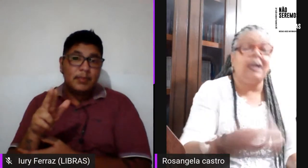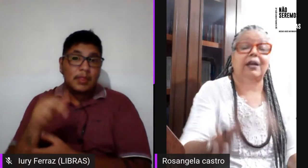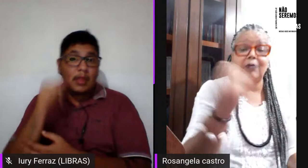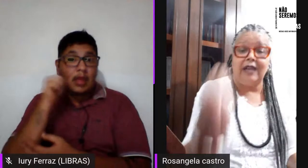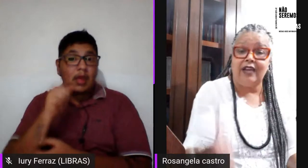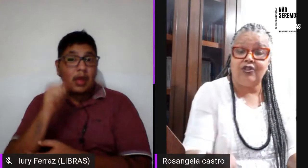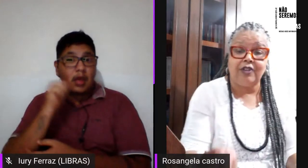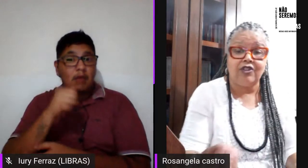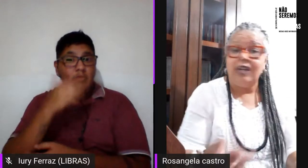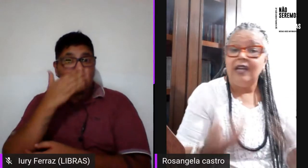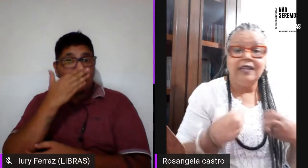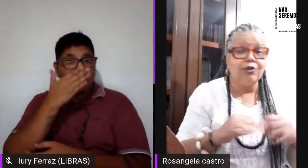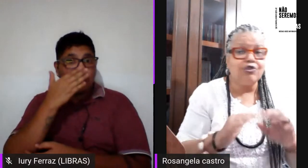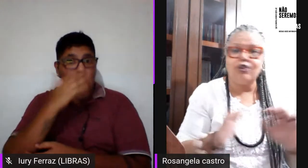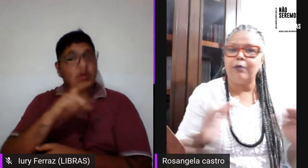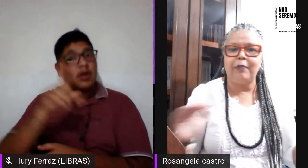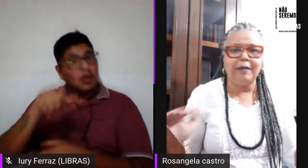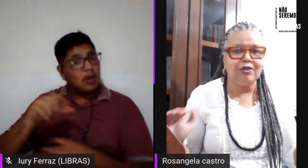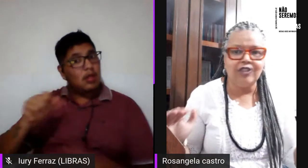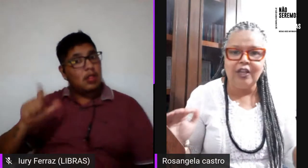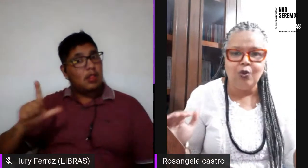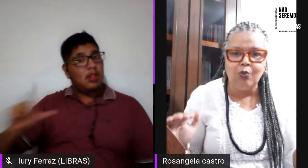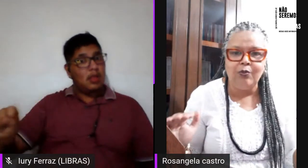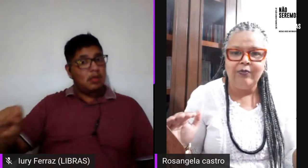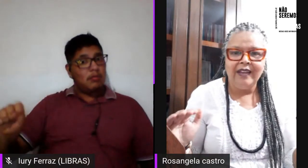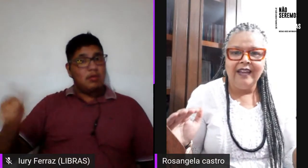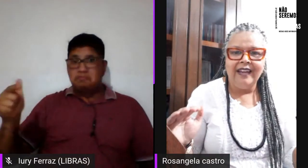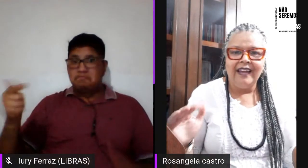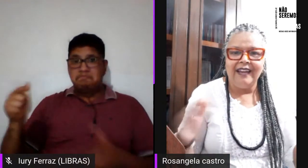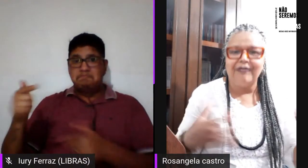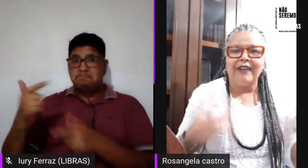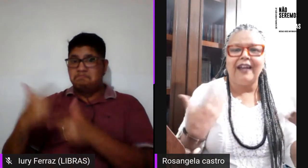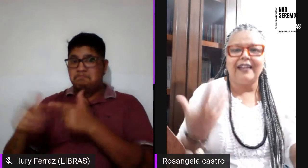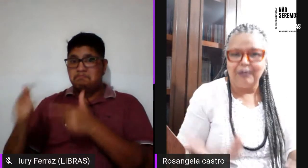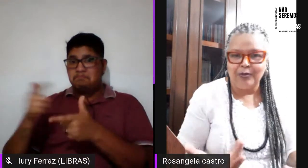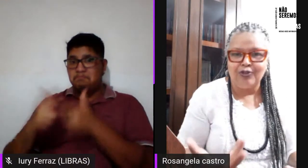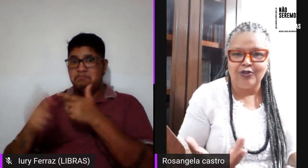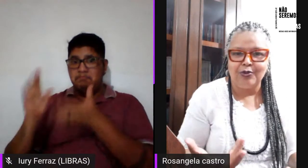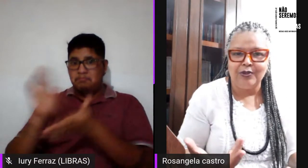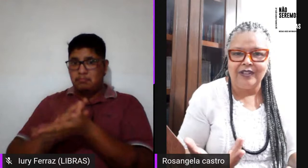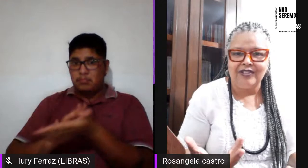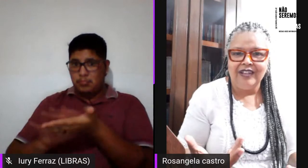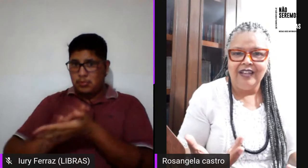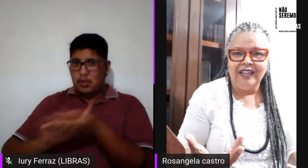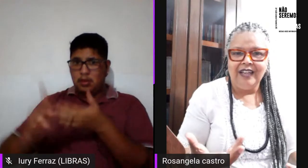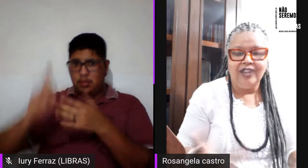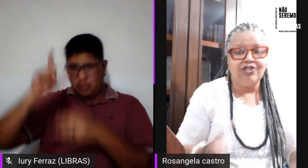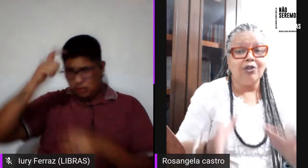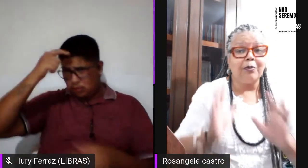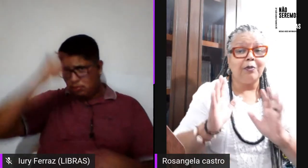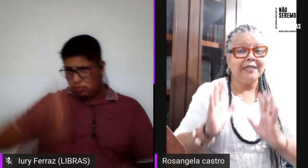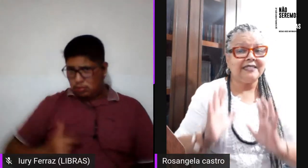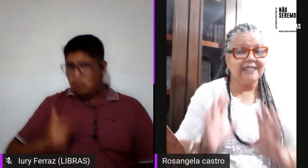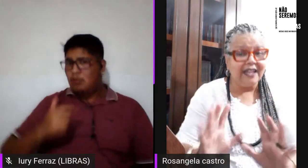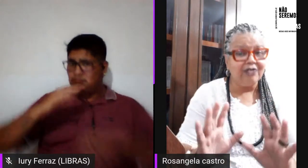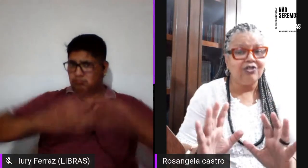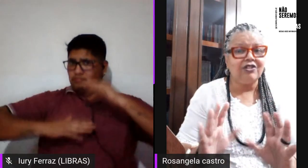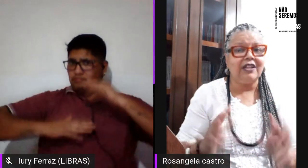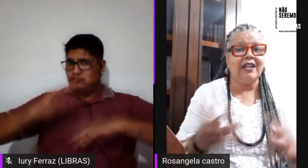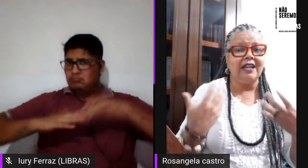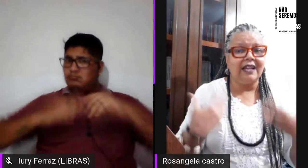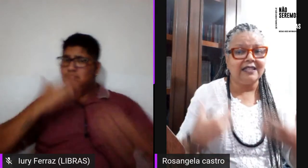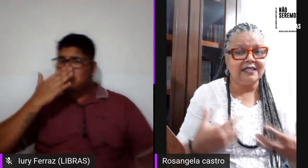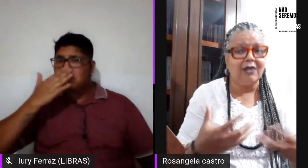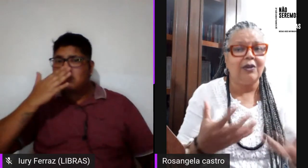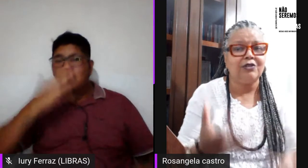que eram lésbicas, não tinham problemas nenhum em falar que eram prostitutas. e tinham problemas sérios